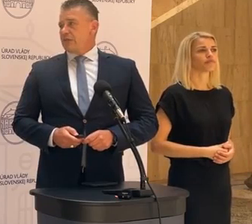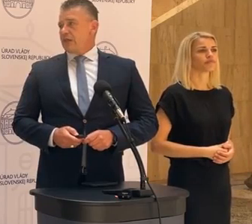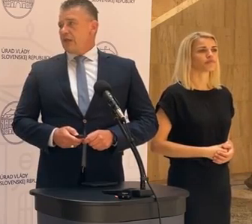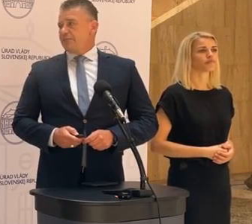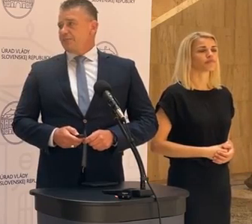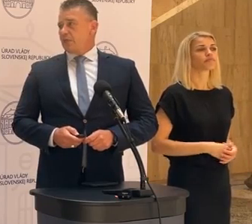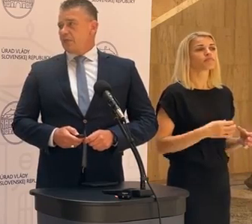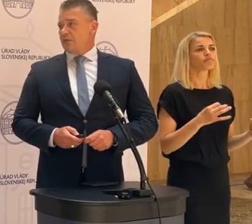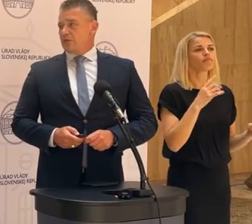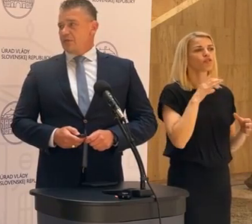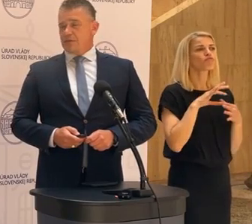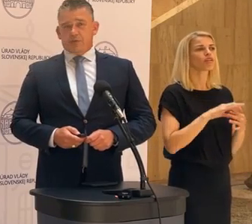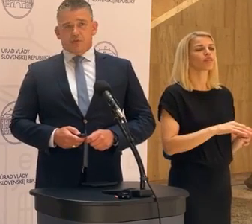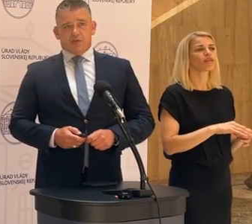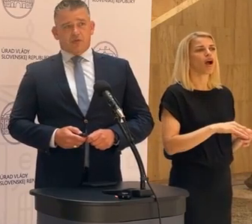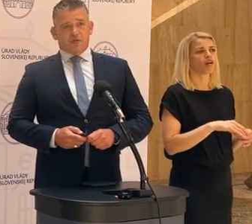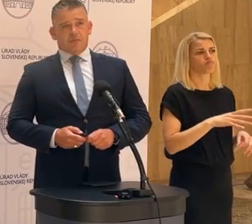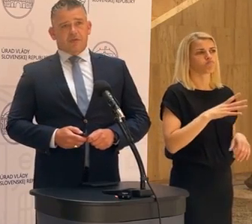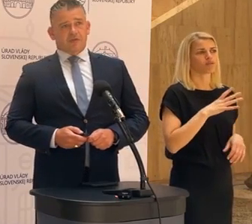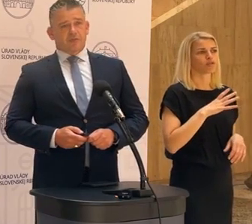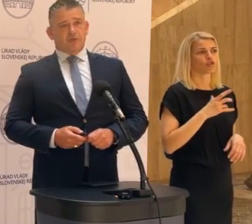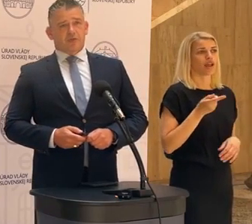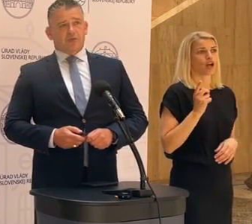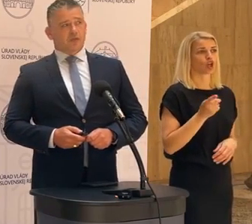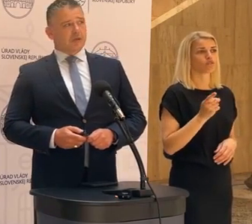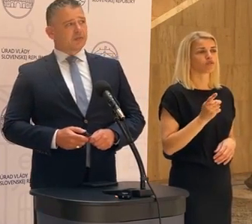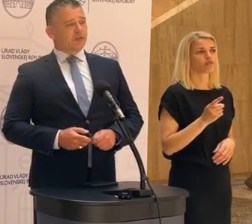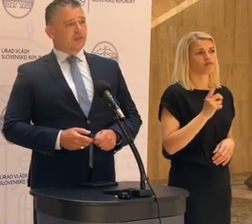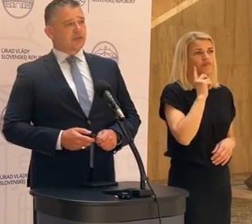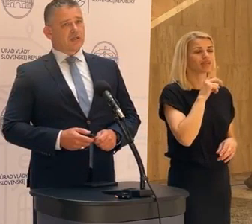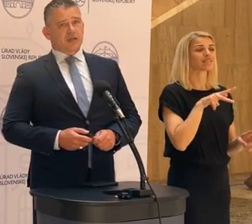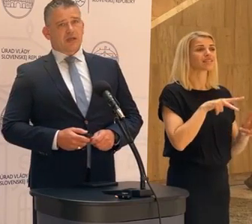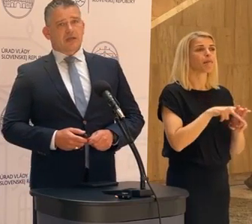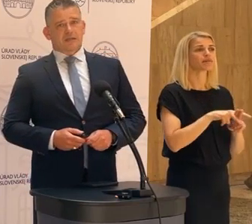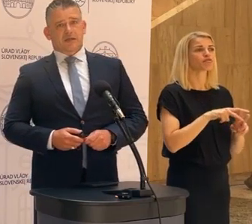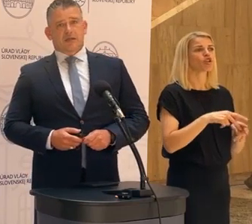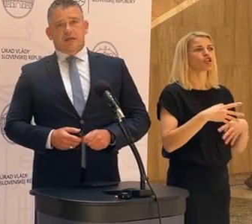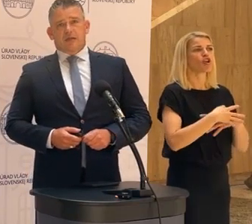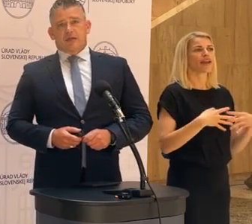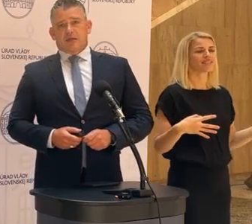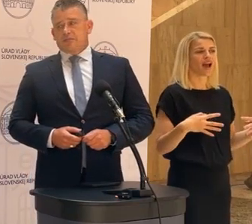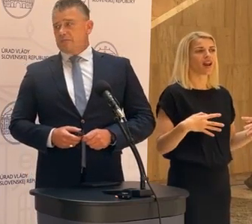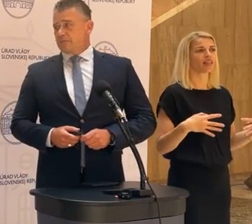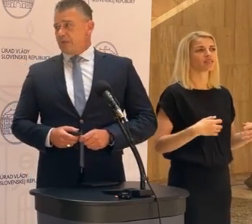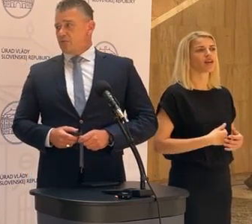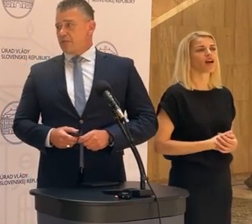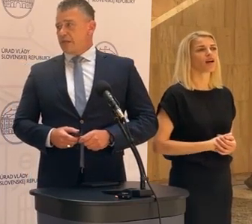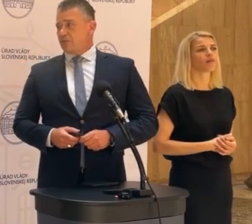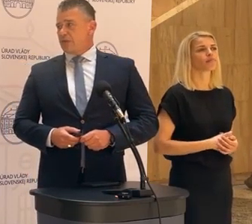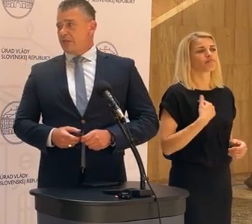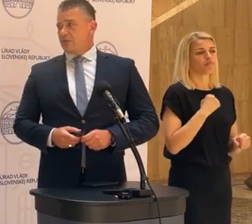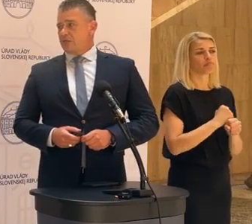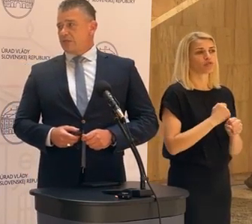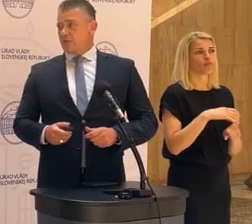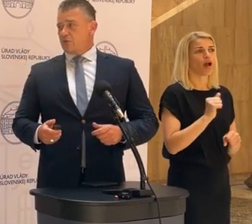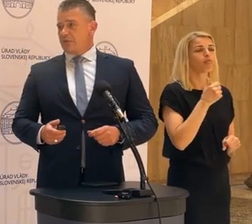Čo sa týka jednotlivých bezpečnostných hrozieb, budete veľmi dobr, že okrem zabezpečenia šengenskej hránice pracujeme aj na